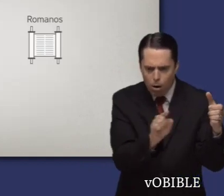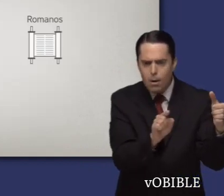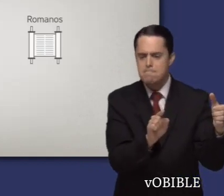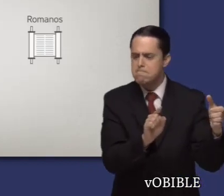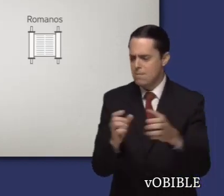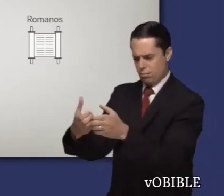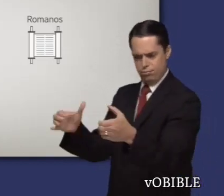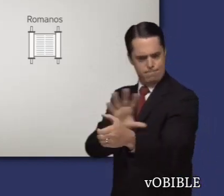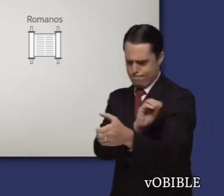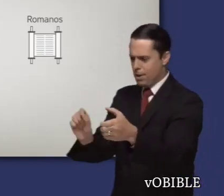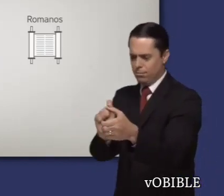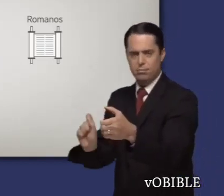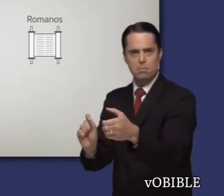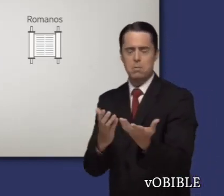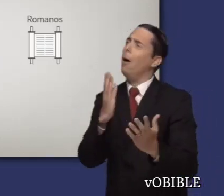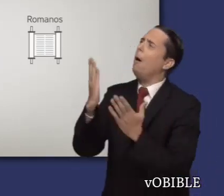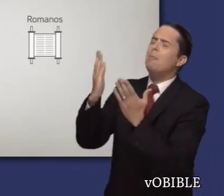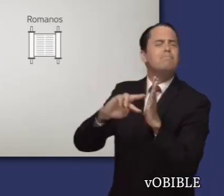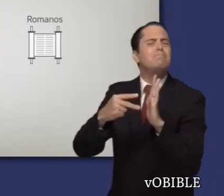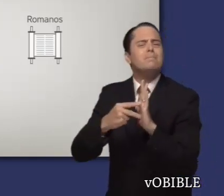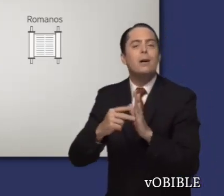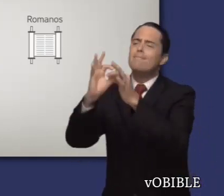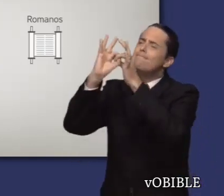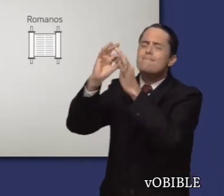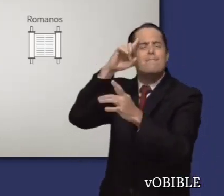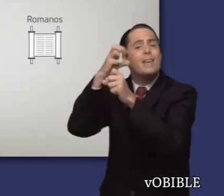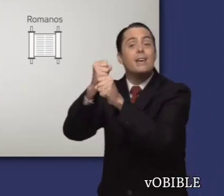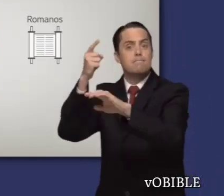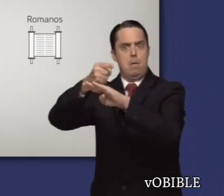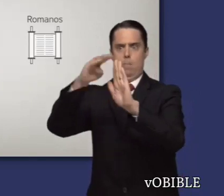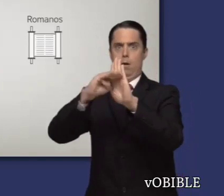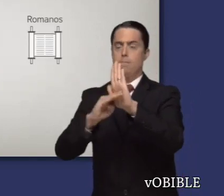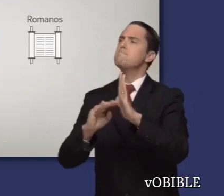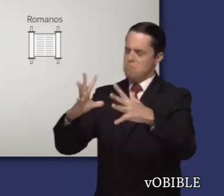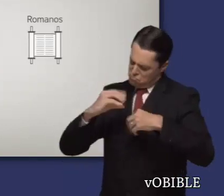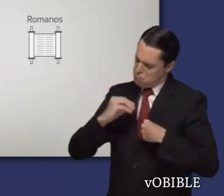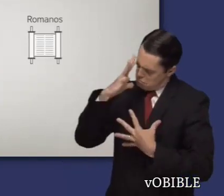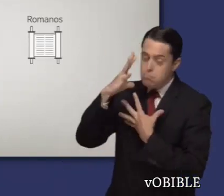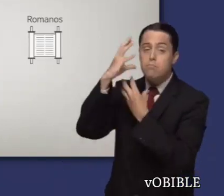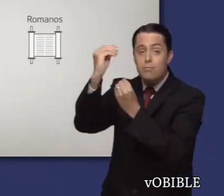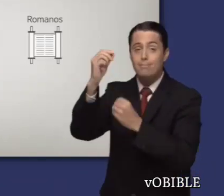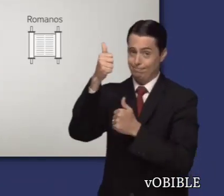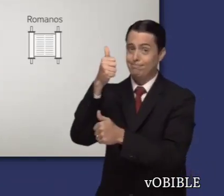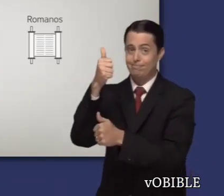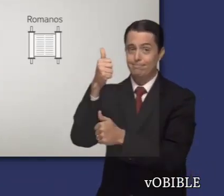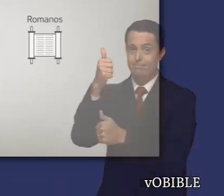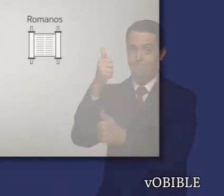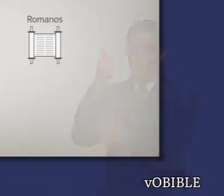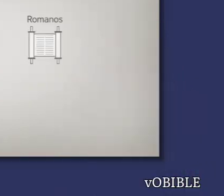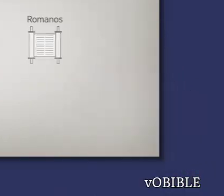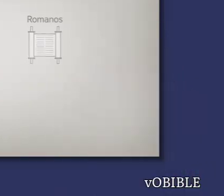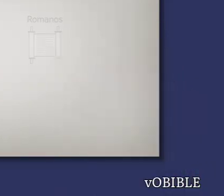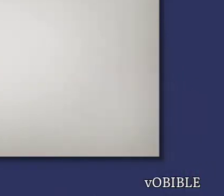Invocar el nombre de Dios implica conocer a Jehová, confiar en Él, obedecerlo y ponerlo en primer lugar en